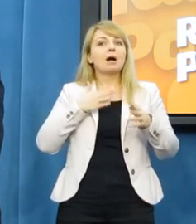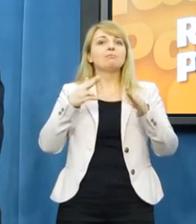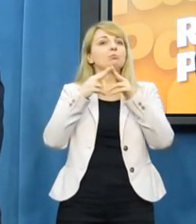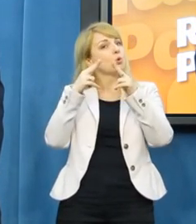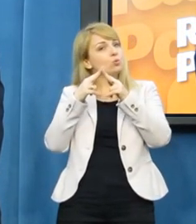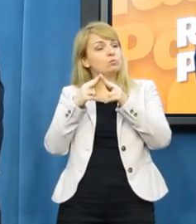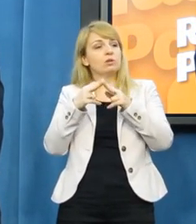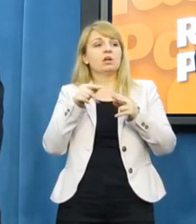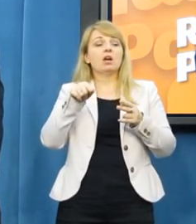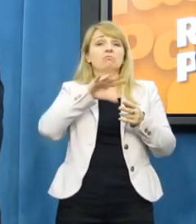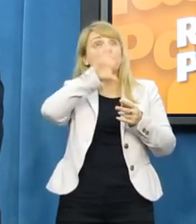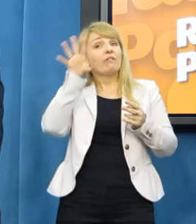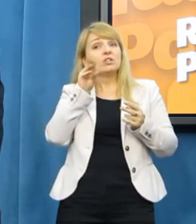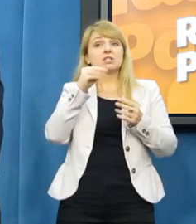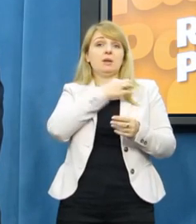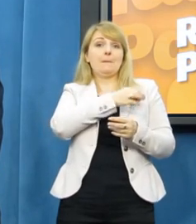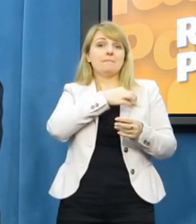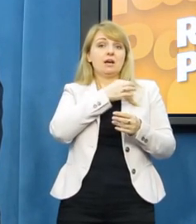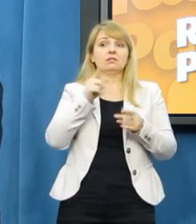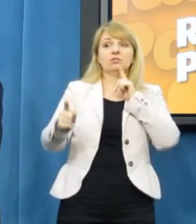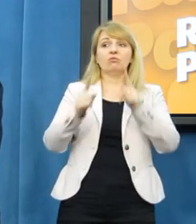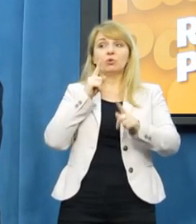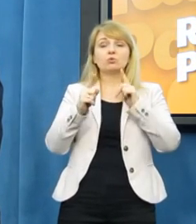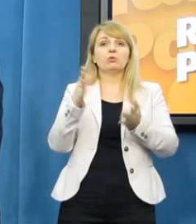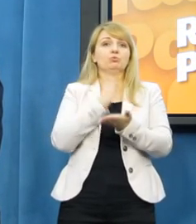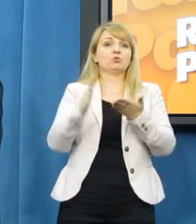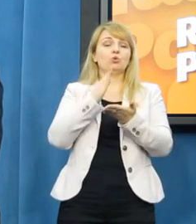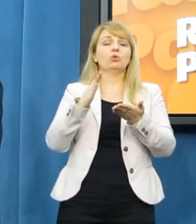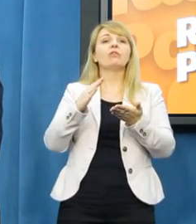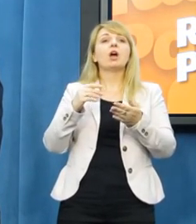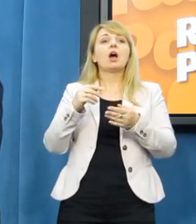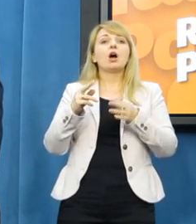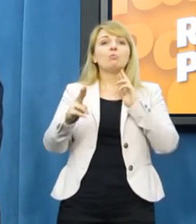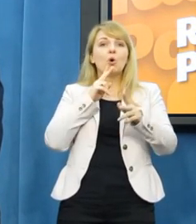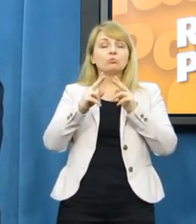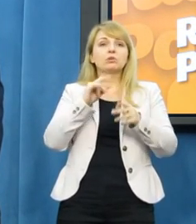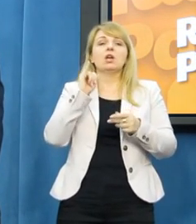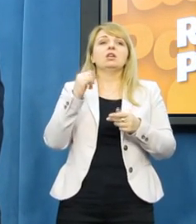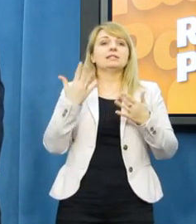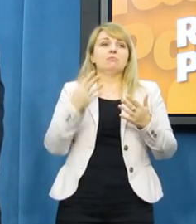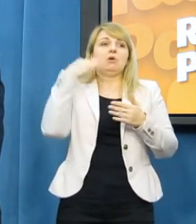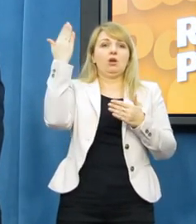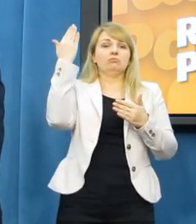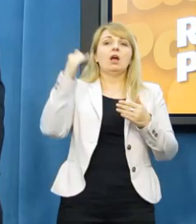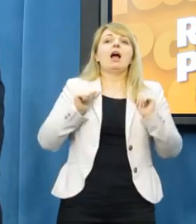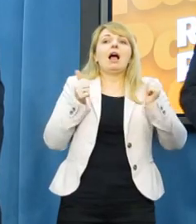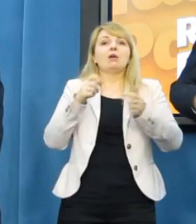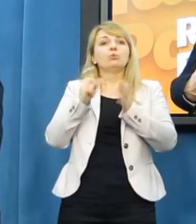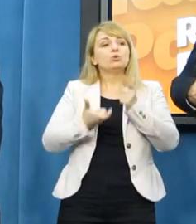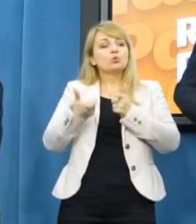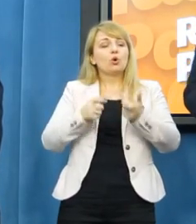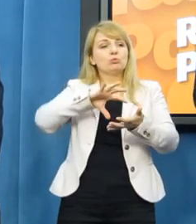wszyscy w tych rozmowach, które przygotowywały te porozumienia, apelowali o to, żeby tworzyć szeroki obóz Centrum Lewicy,